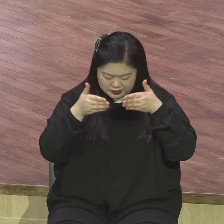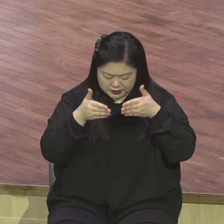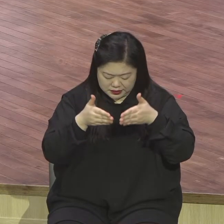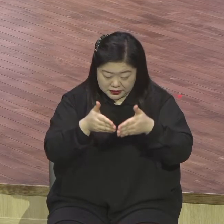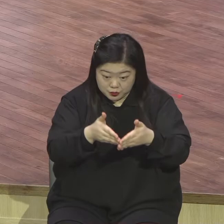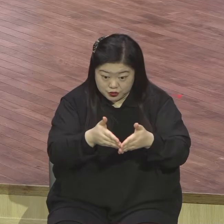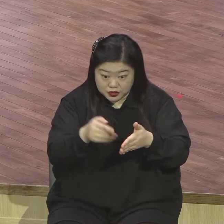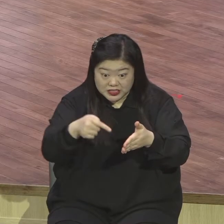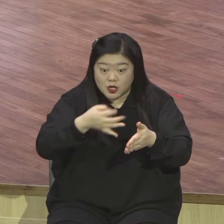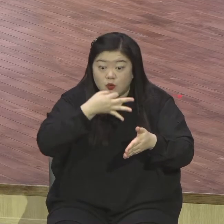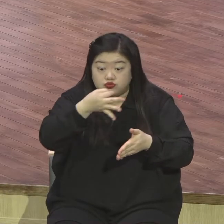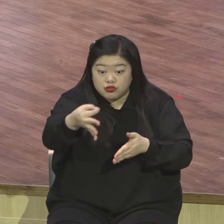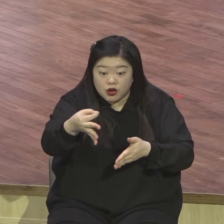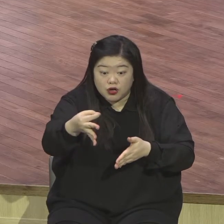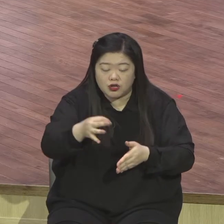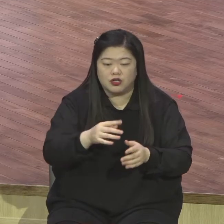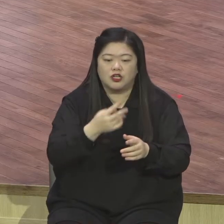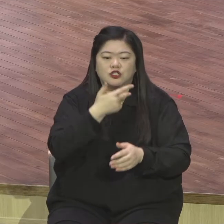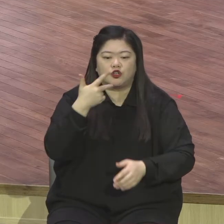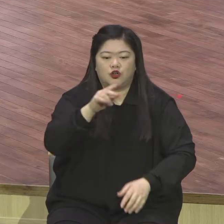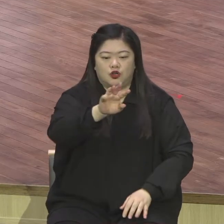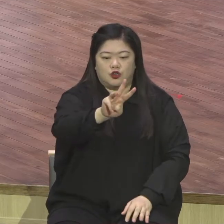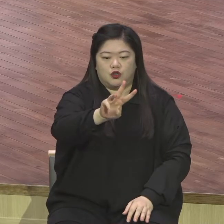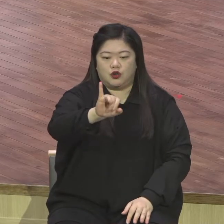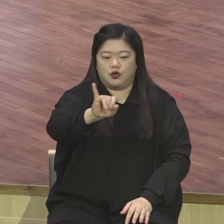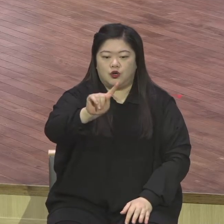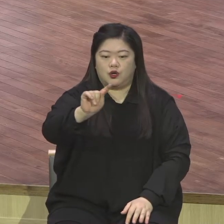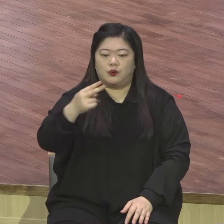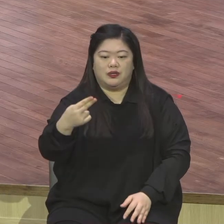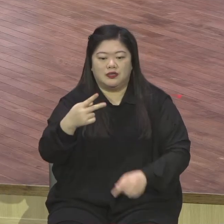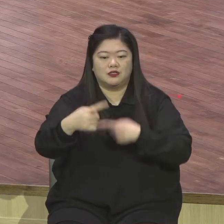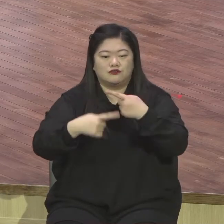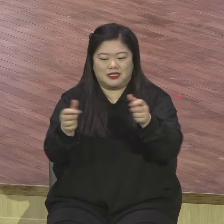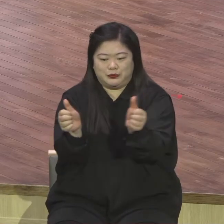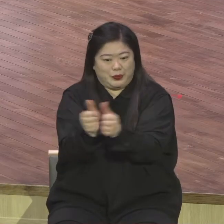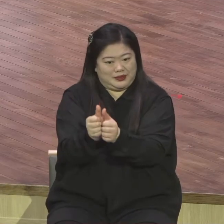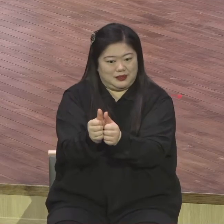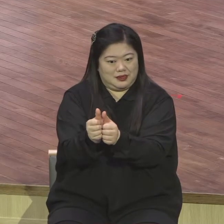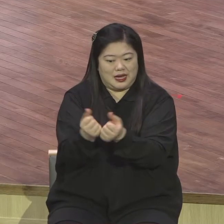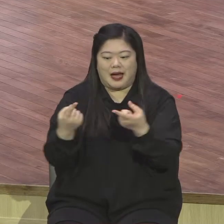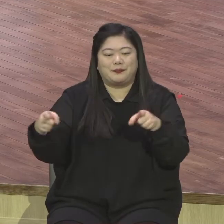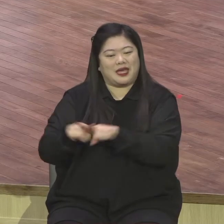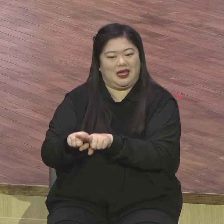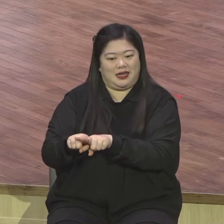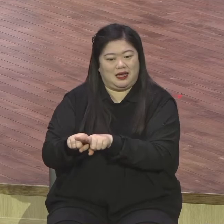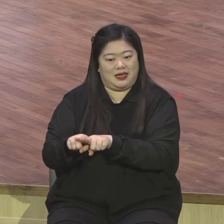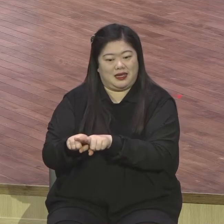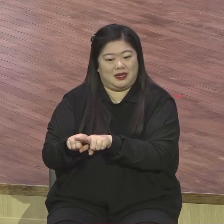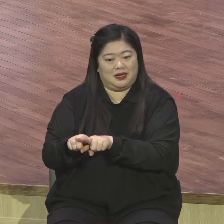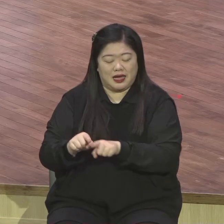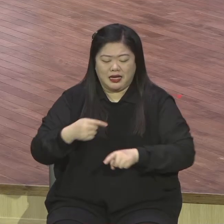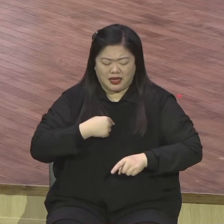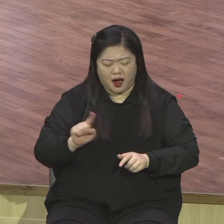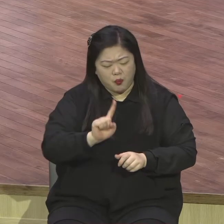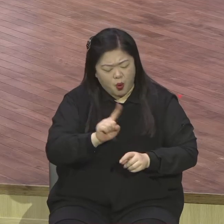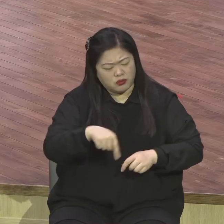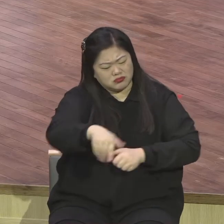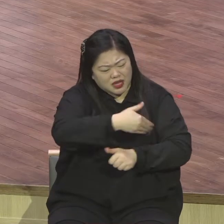장인된 신문과 권세 영적 배경 가지고 어디에 있든지 위드 어디에 가든지 그리고 교회에